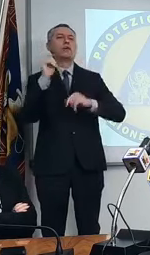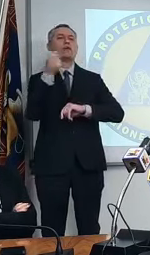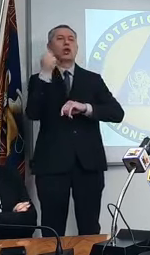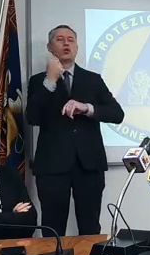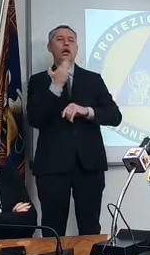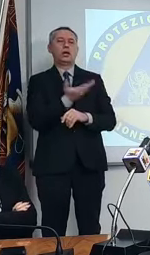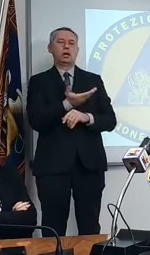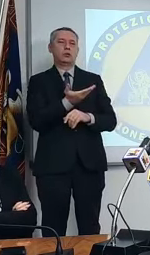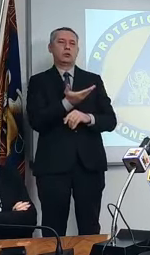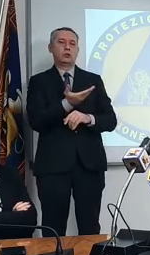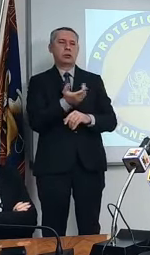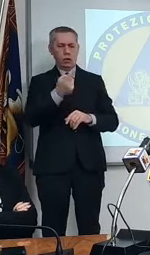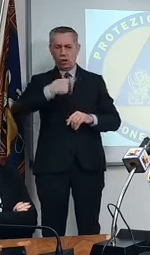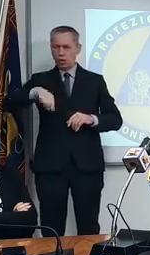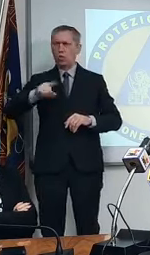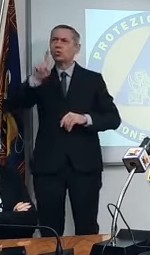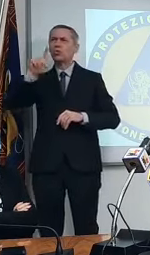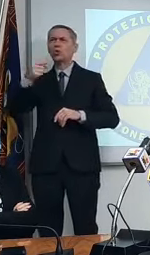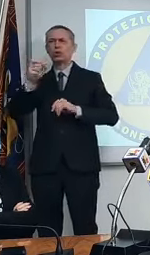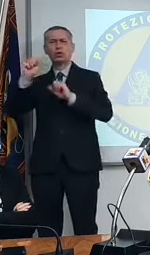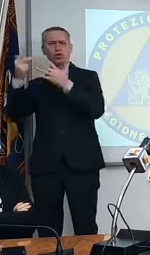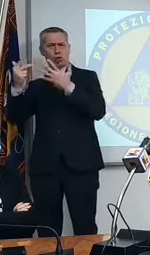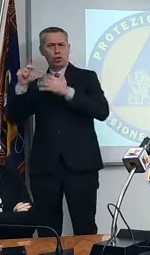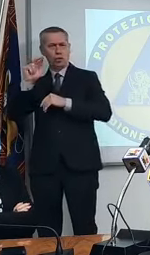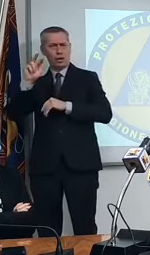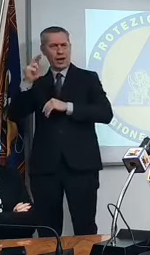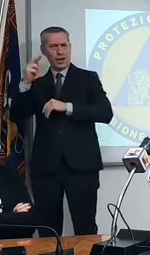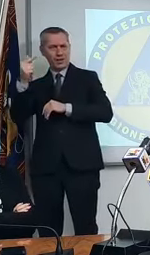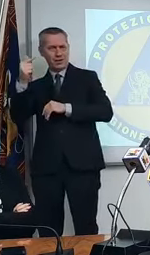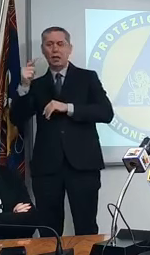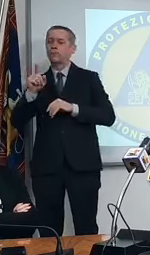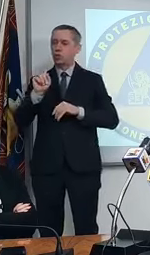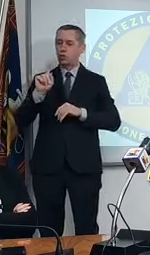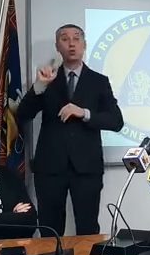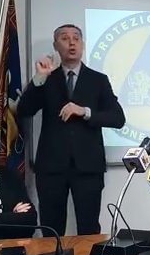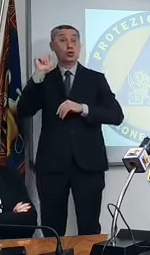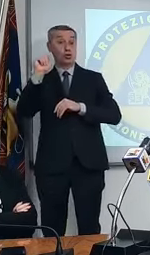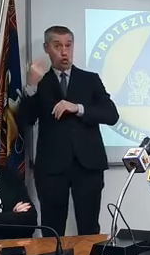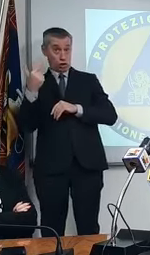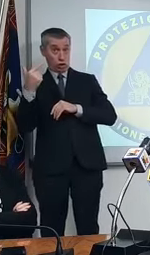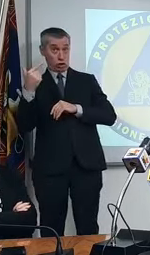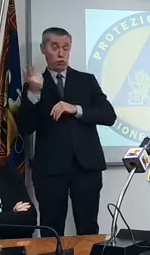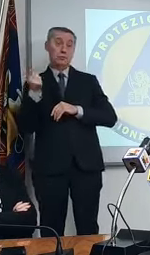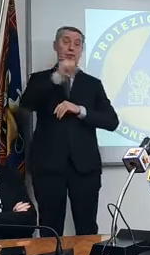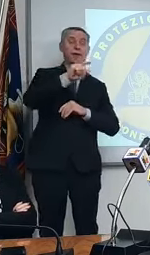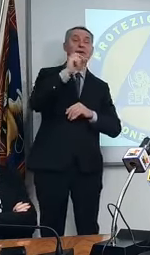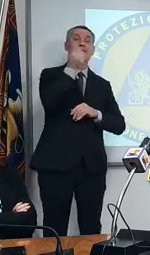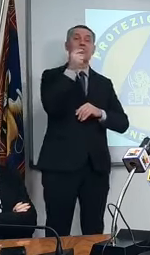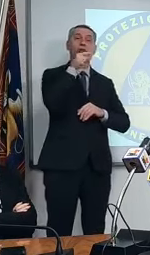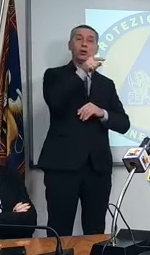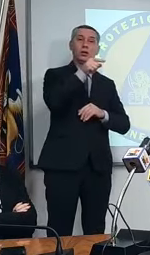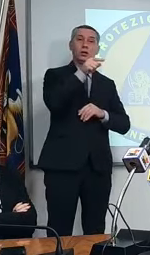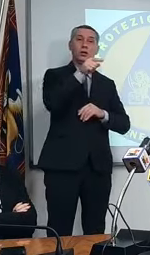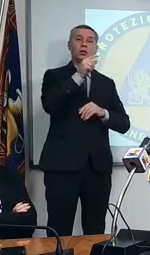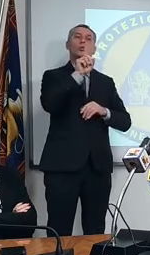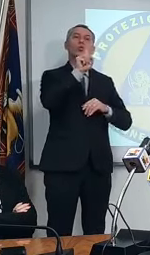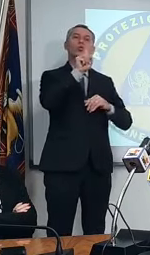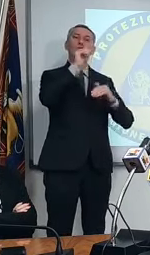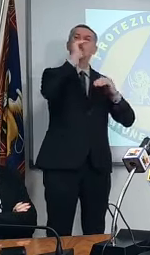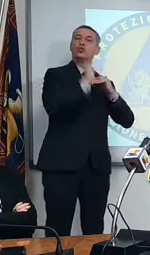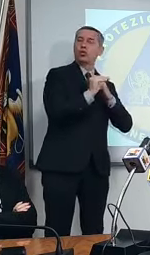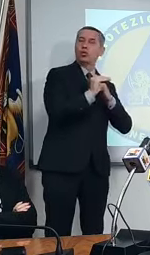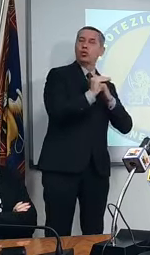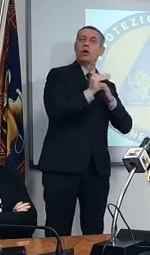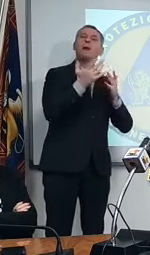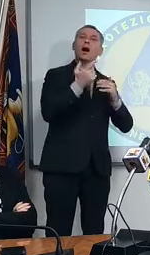Giulia, noi avevamo 1.18 di R con T, 1.12. Friuli Venezia Giulia è sotto l'1, però